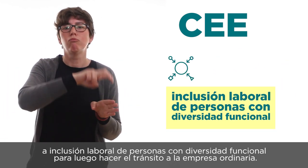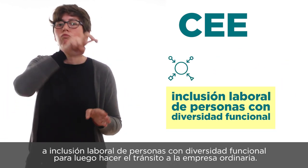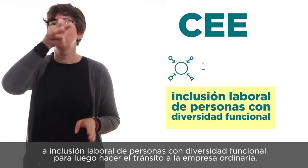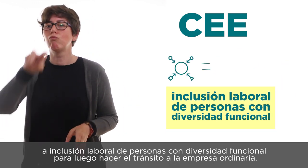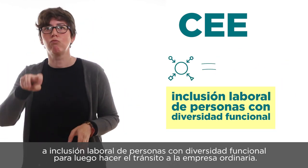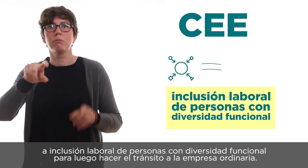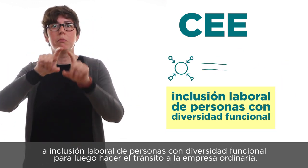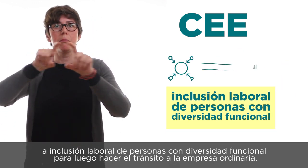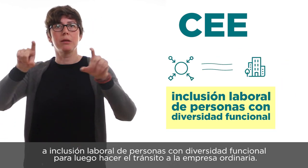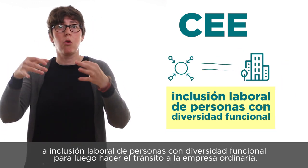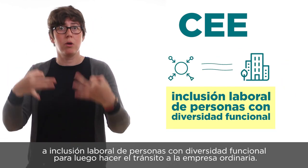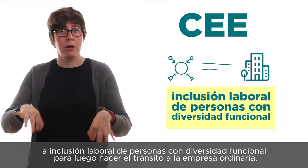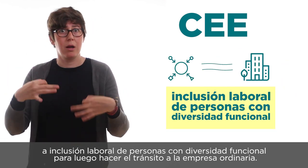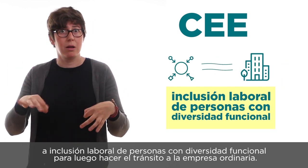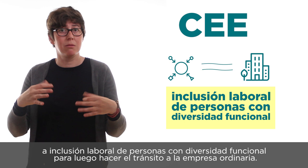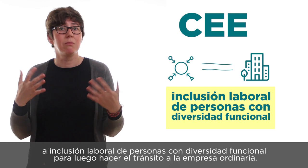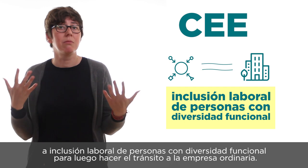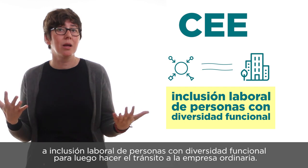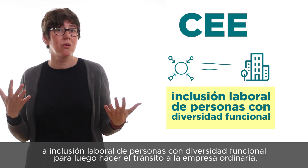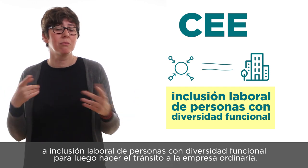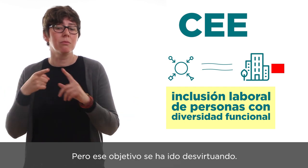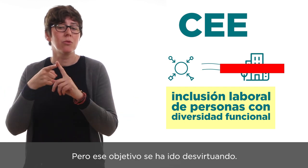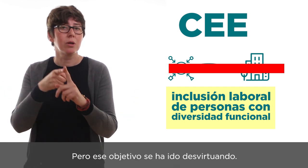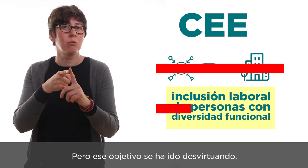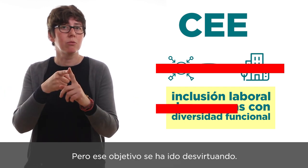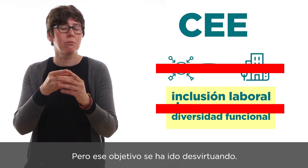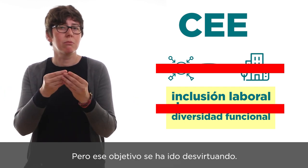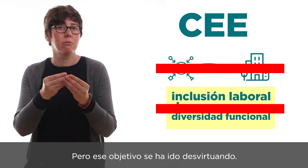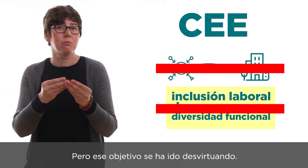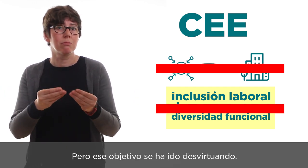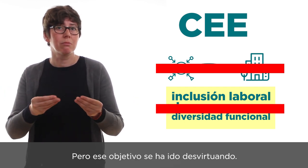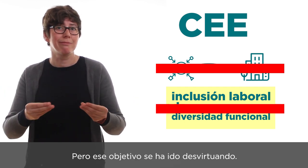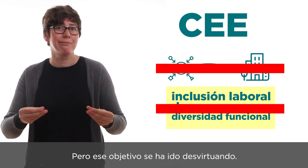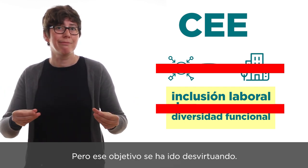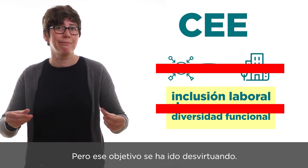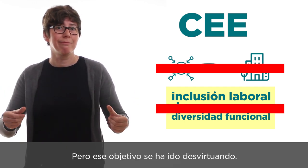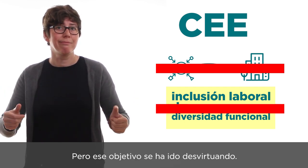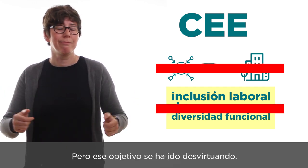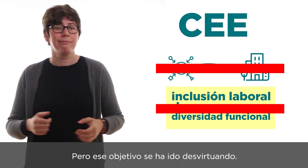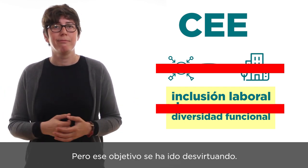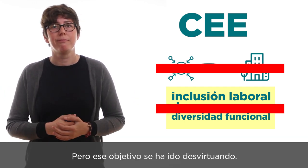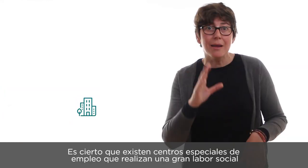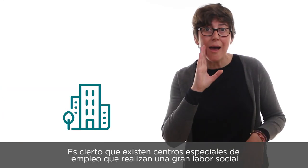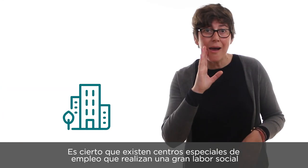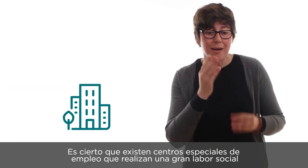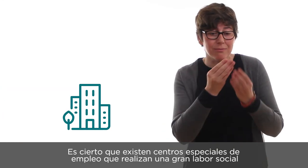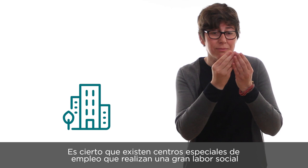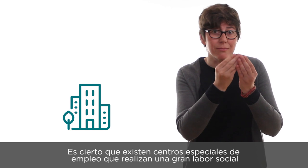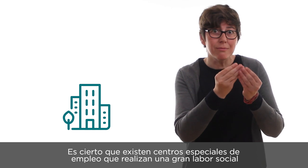para luego hacer el tránsito a la empresa ordinaria, pero ese objetivo se ha ido desvirtuando. Es